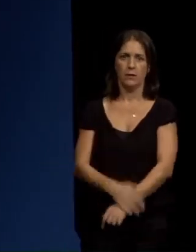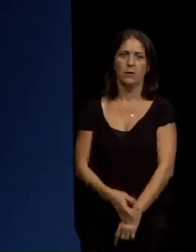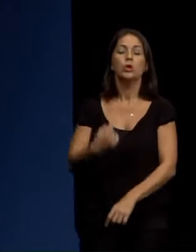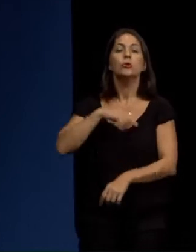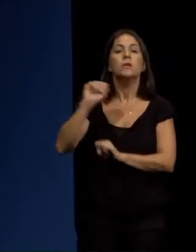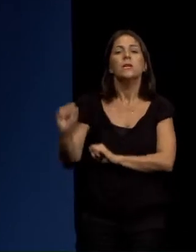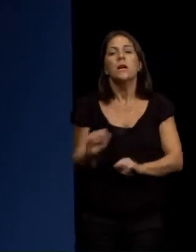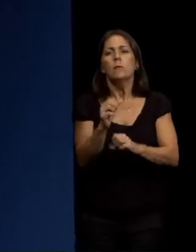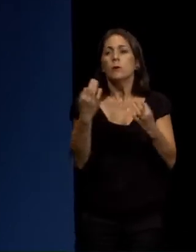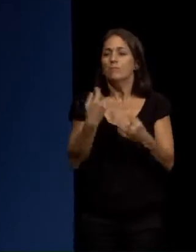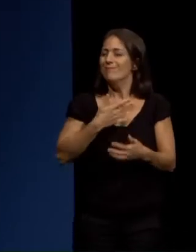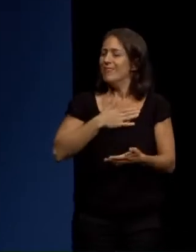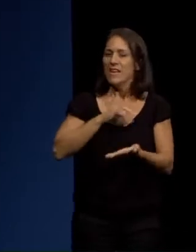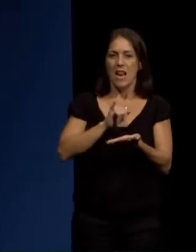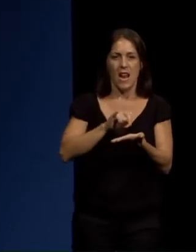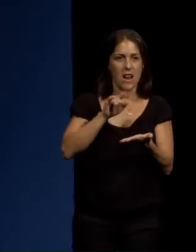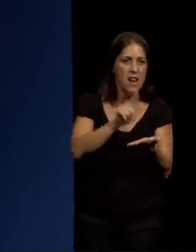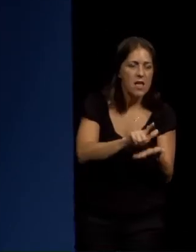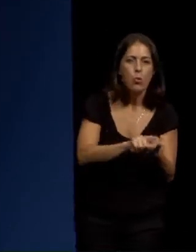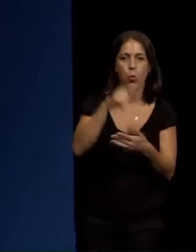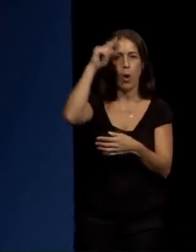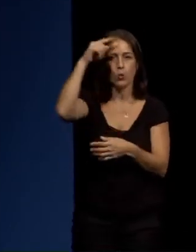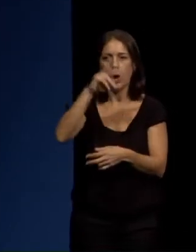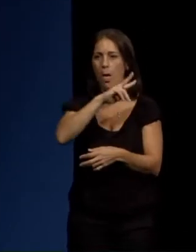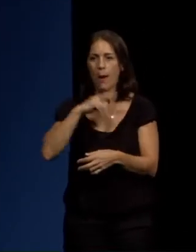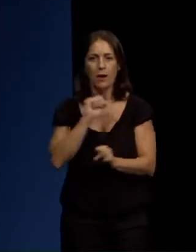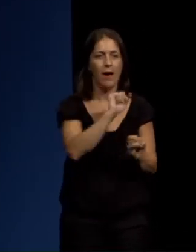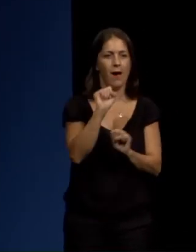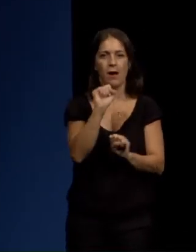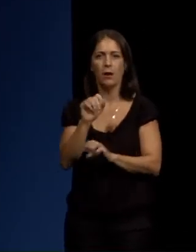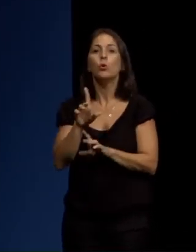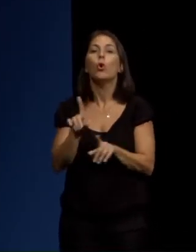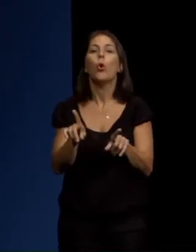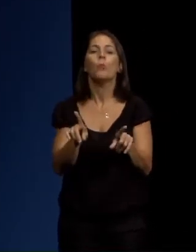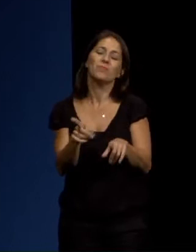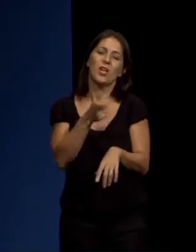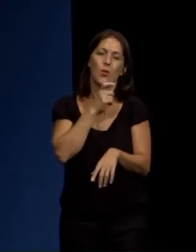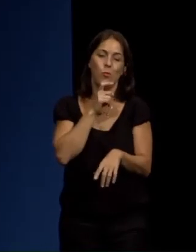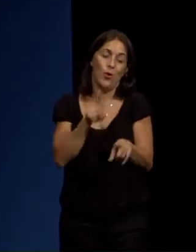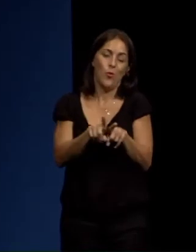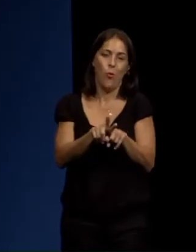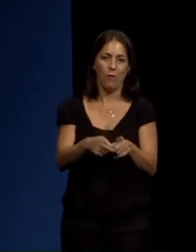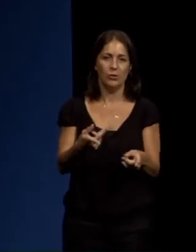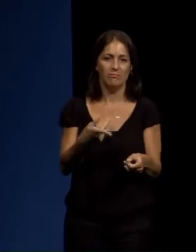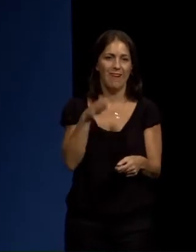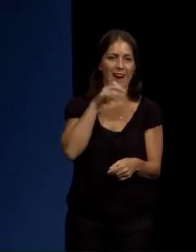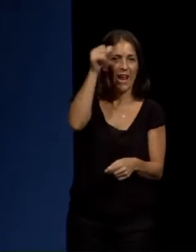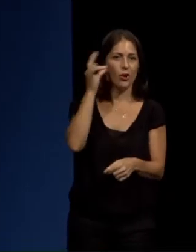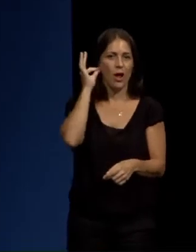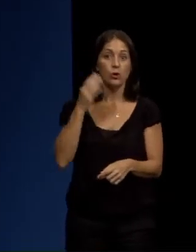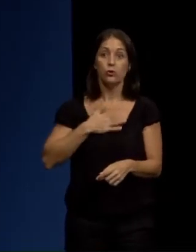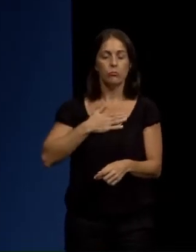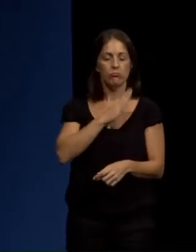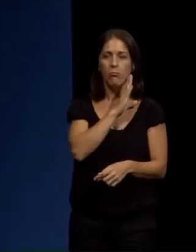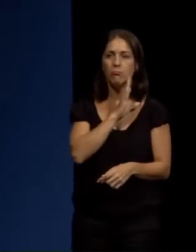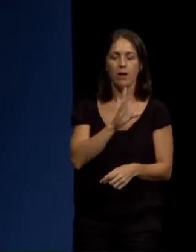Defendemos a nosa lingua, a nosa cultura, os nosos valores como galegos e como galegas. Como nai, quero que a miña filha e,